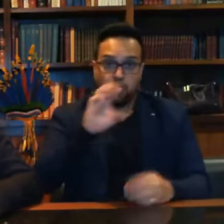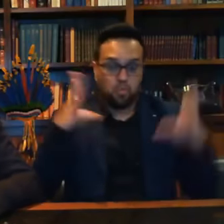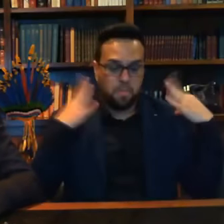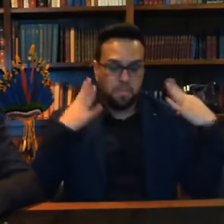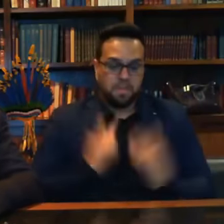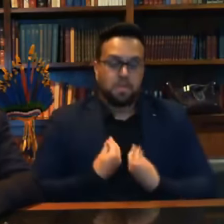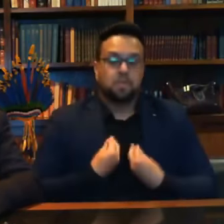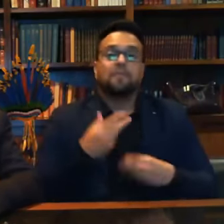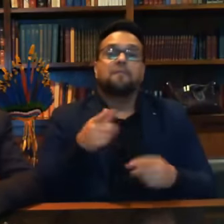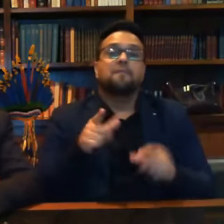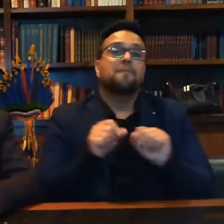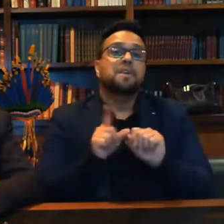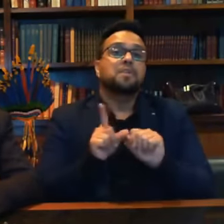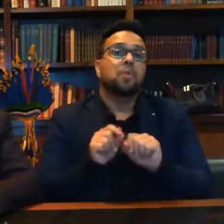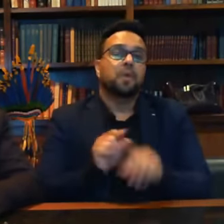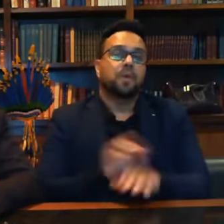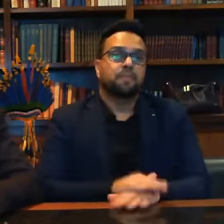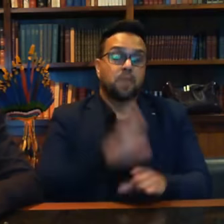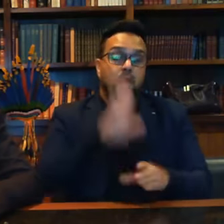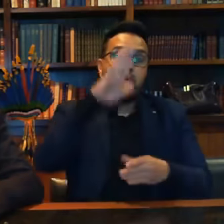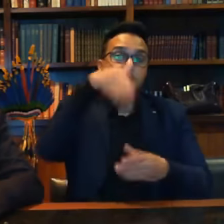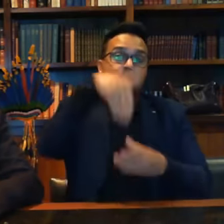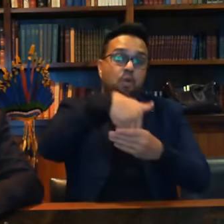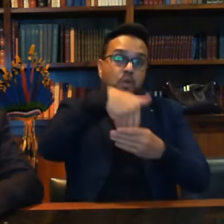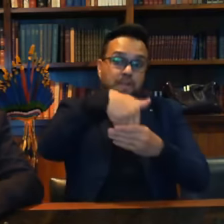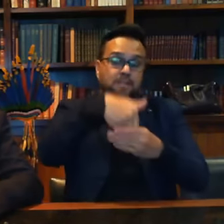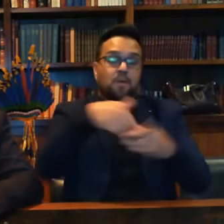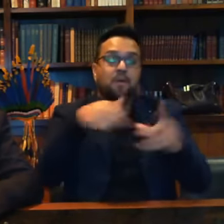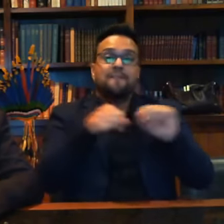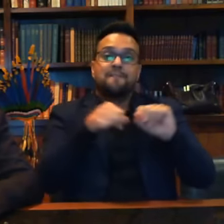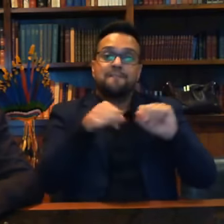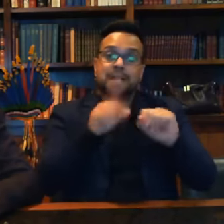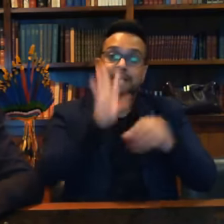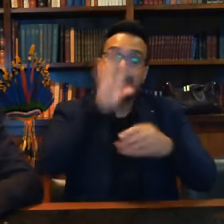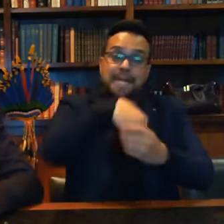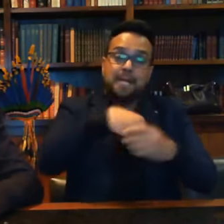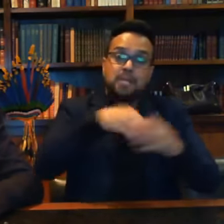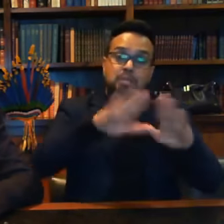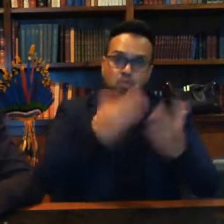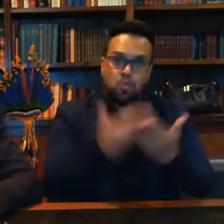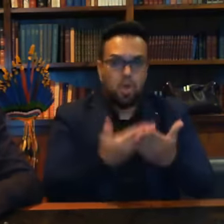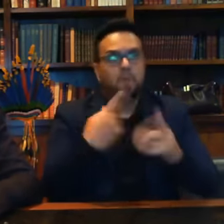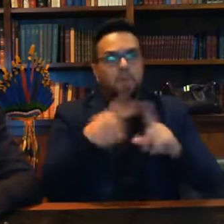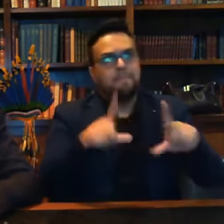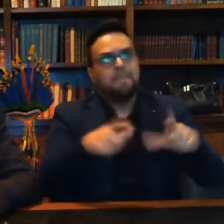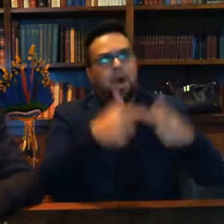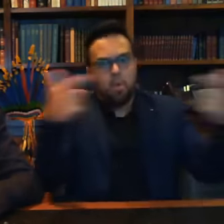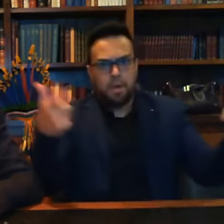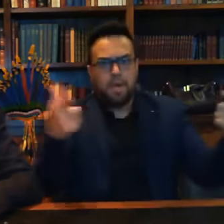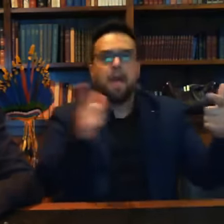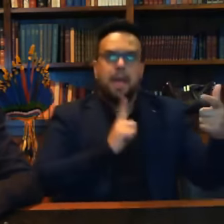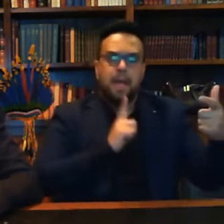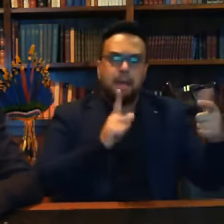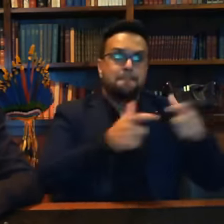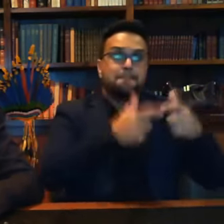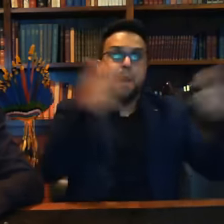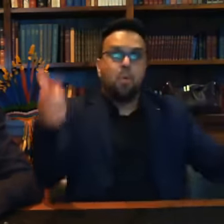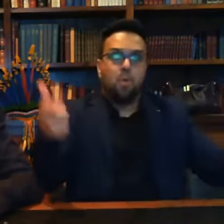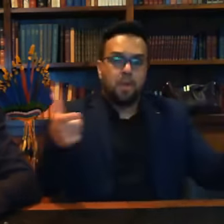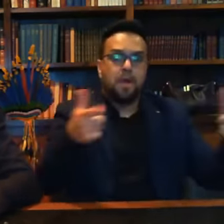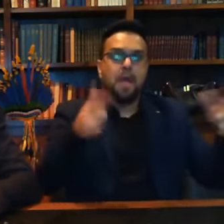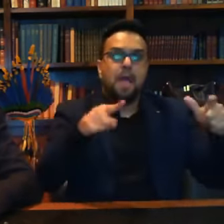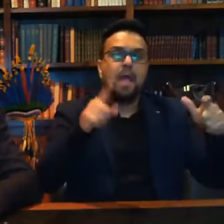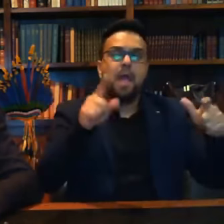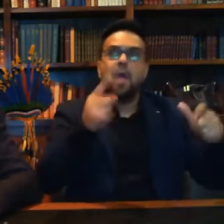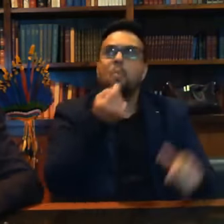votações são feitas em escolas, realmente, uma parte considerável, quase todas